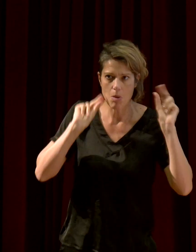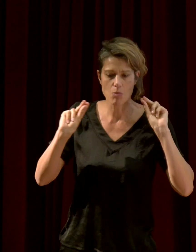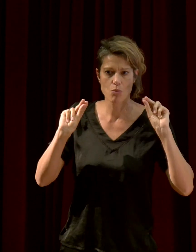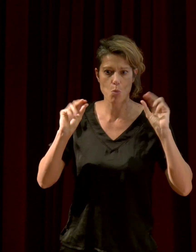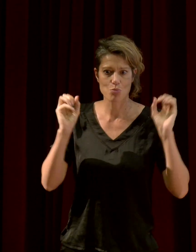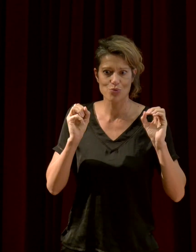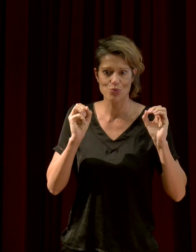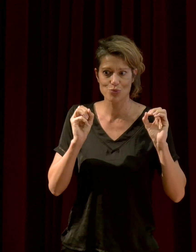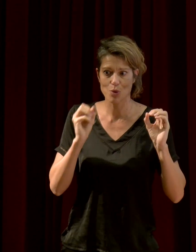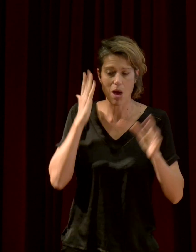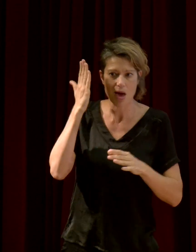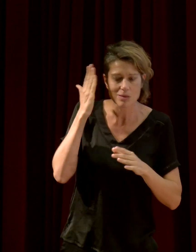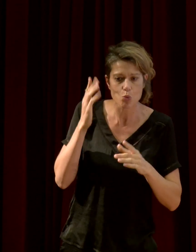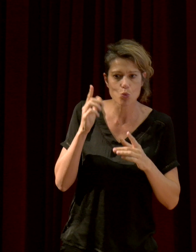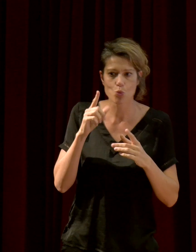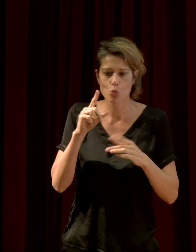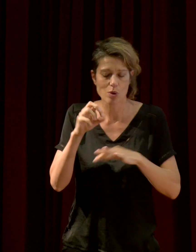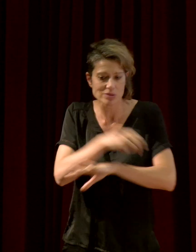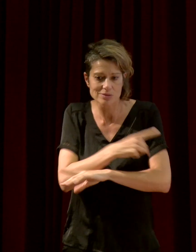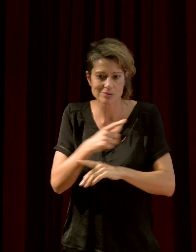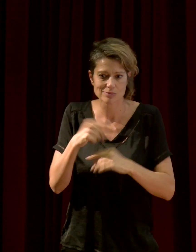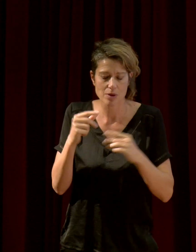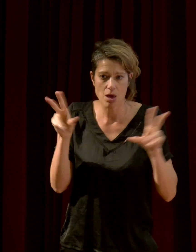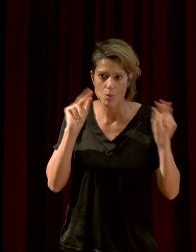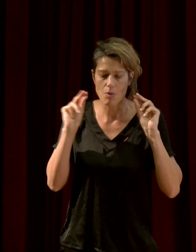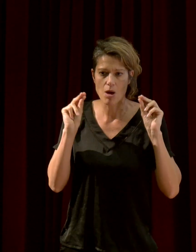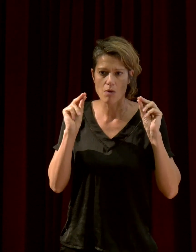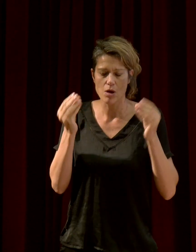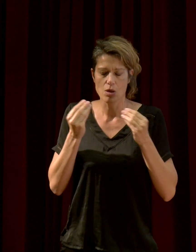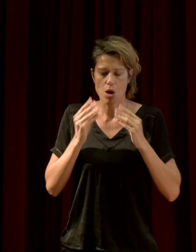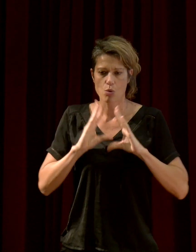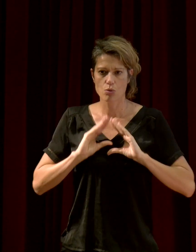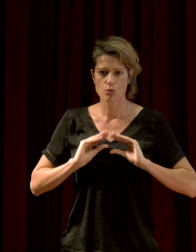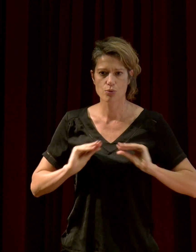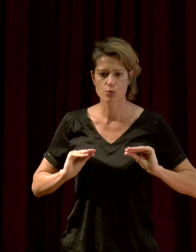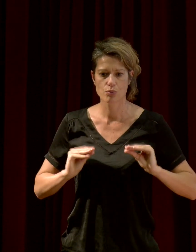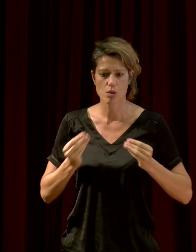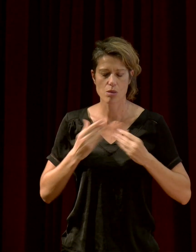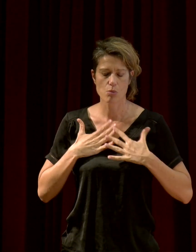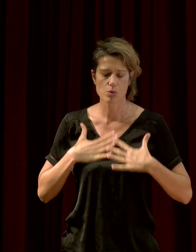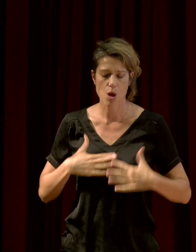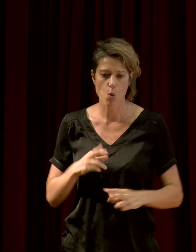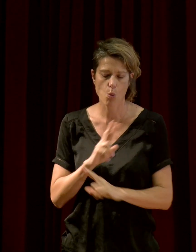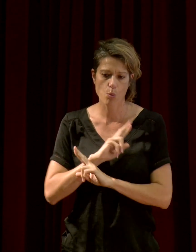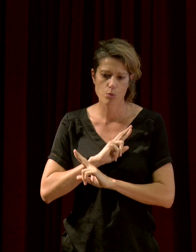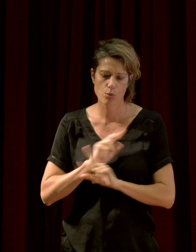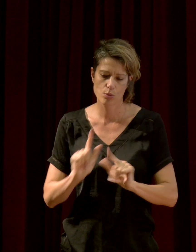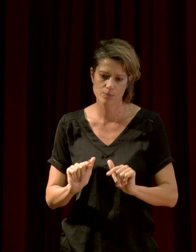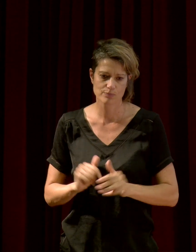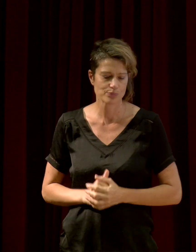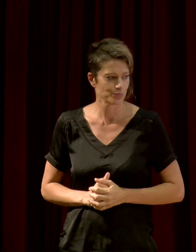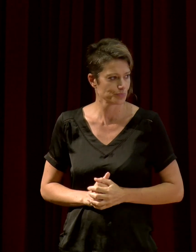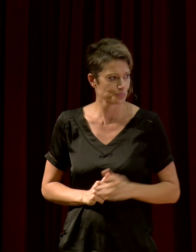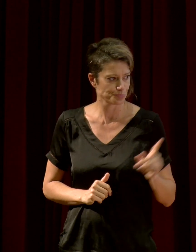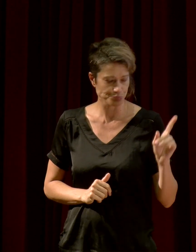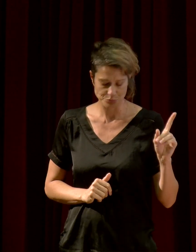sons des autres êtres vivants. Et on est dans une situation de quiétude, de calme, qui, encore une fois, nous fait du bien, nous repose. Il se trouve